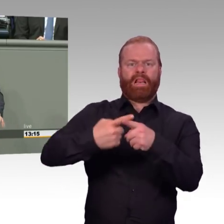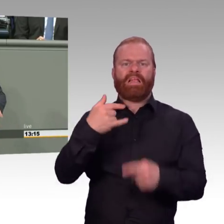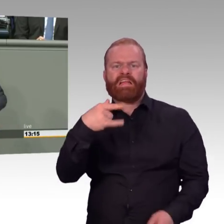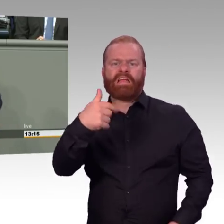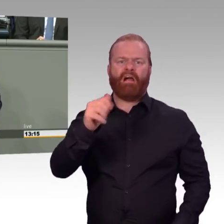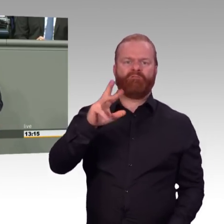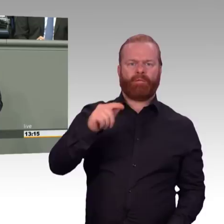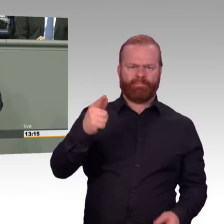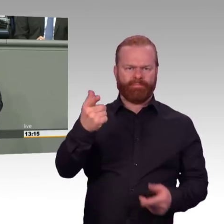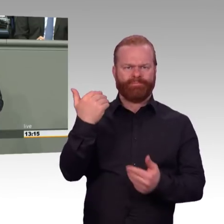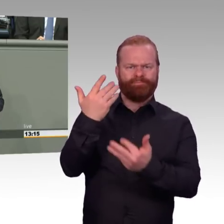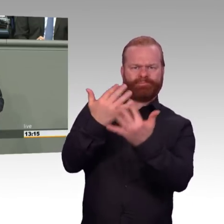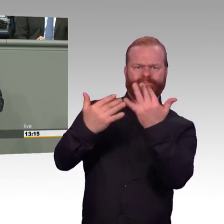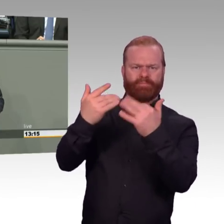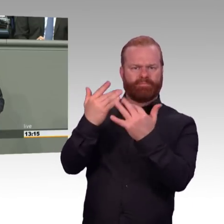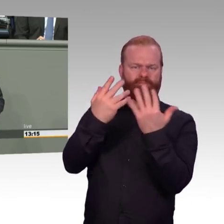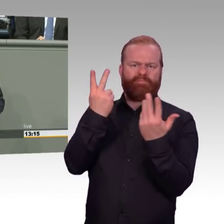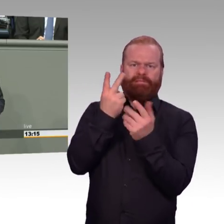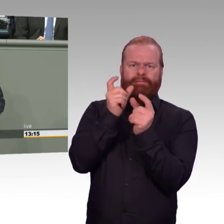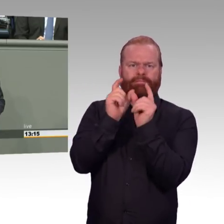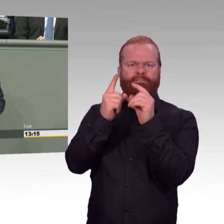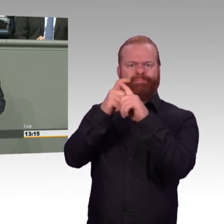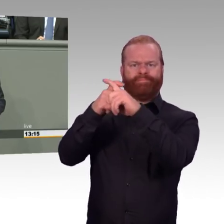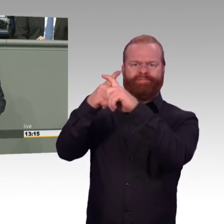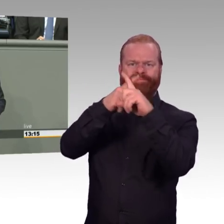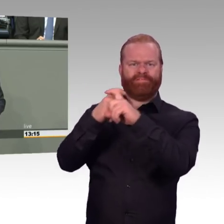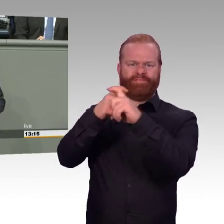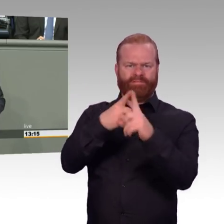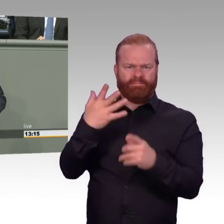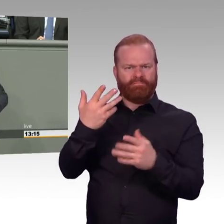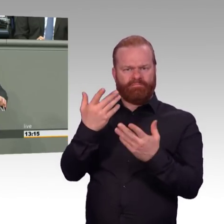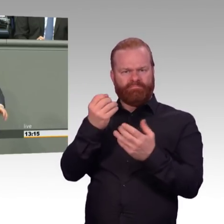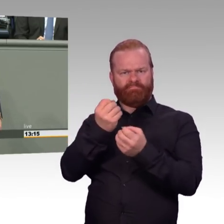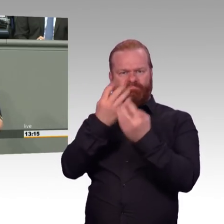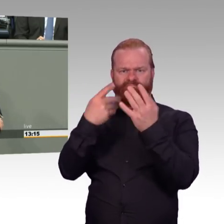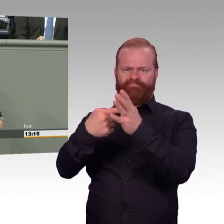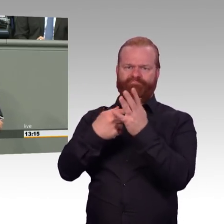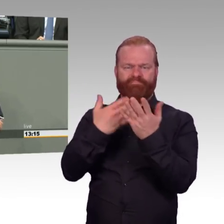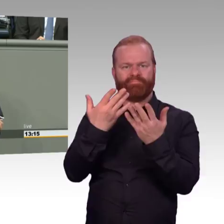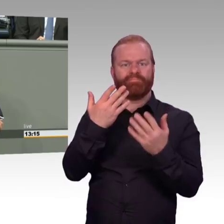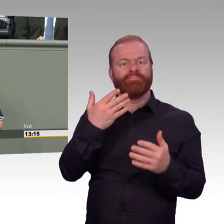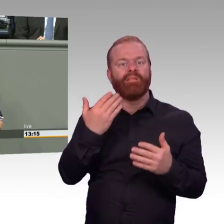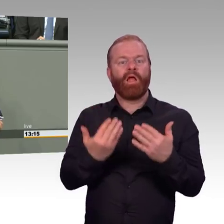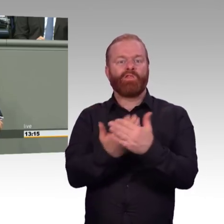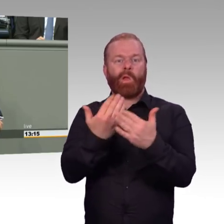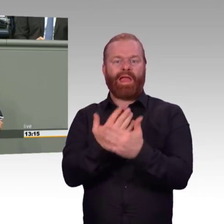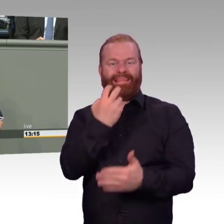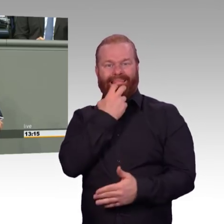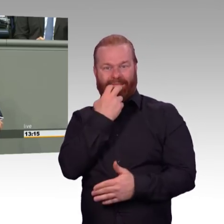als wir auch bei strengstem Winter in diesem schönen Land verbrauchen. Und was haben diese Anlagen geliefert? Im Januar stieg die Natur immer mal